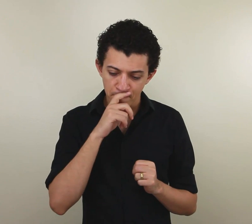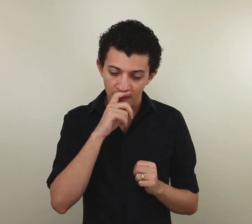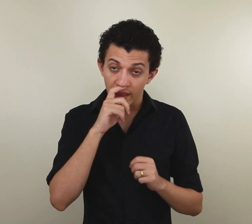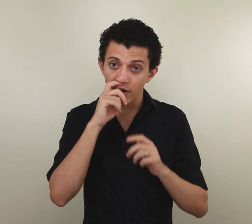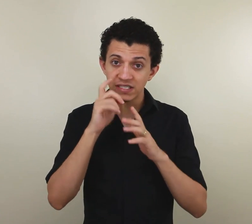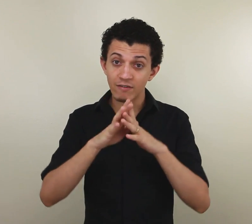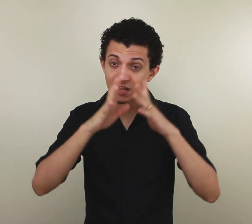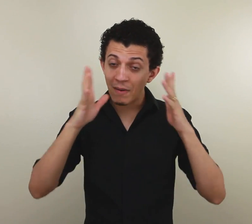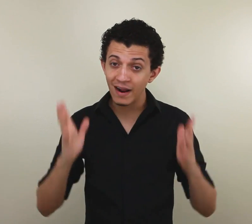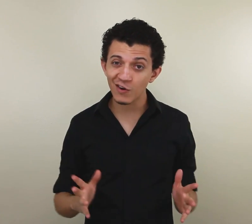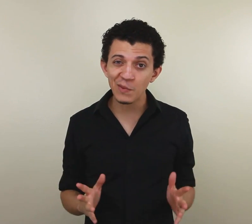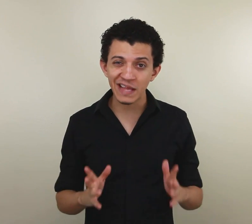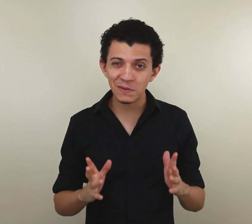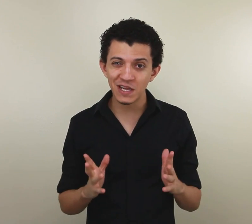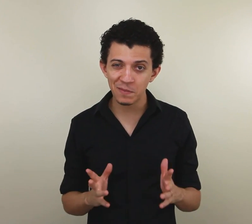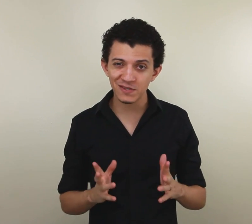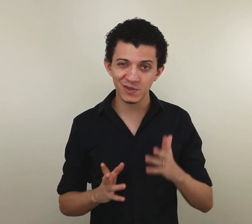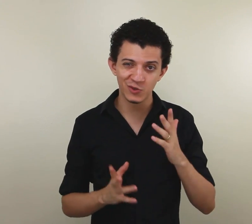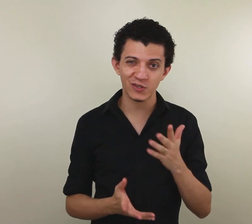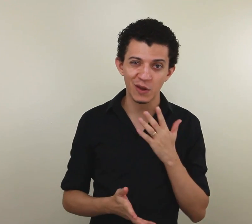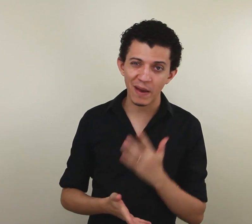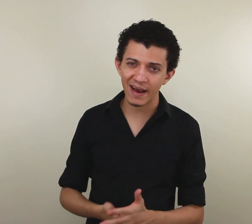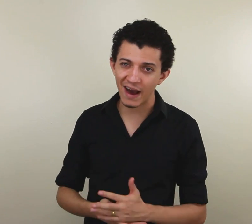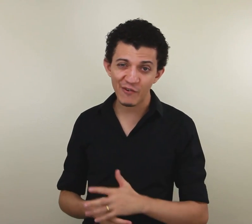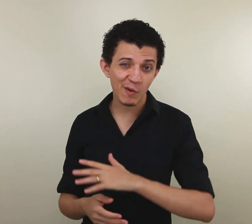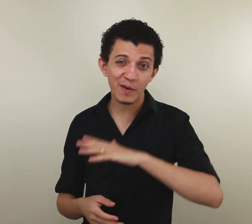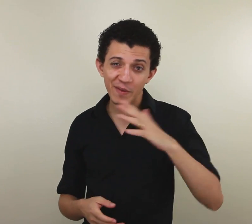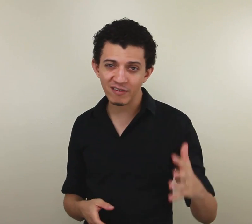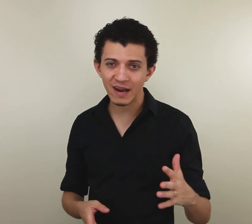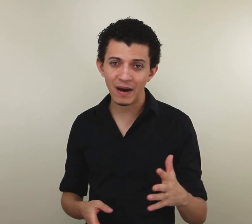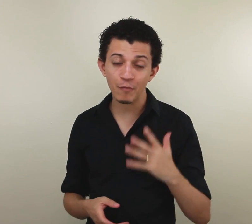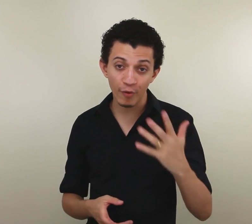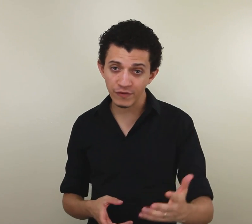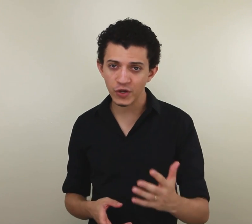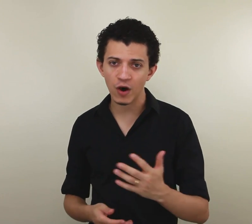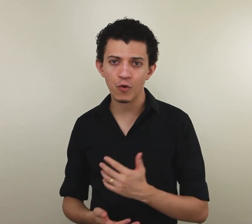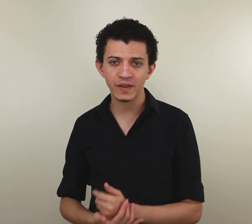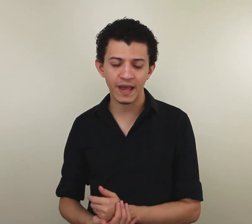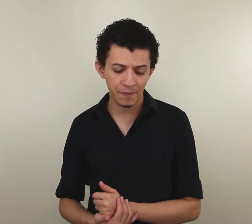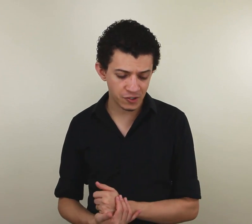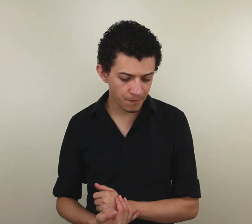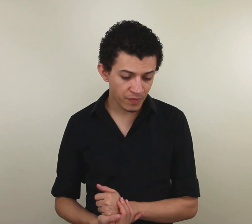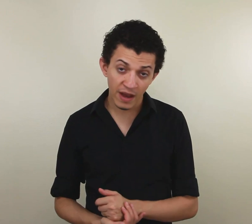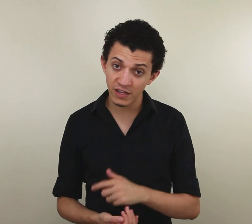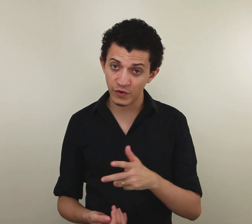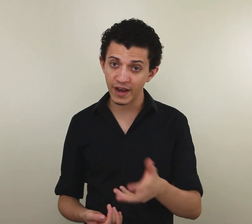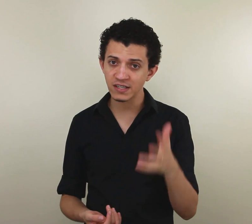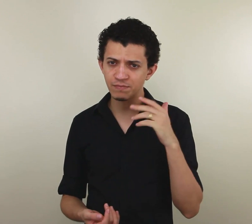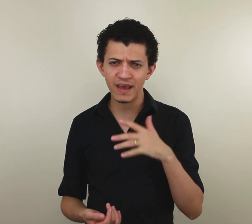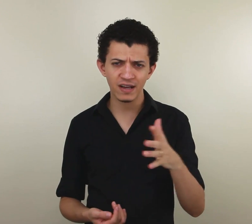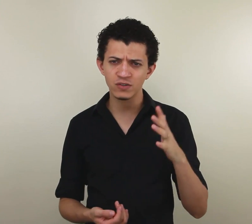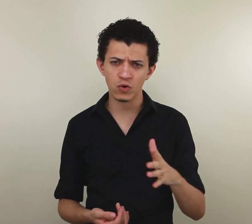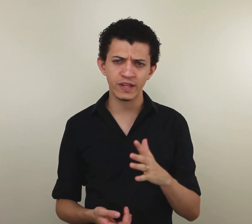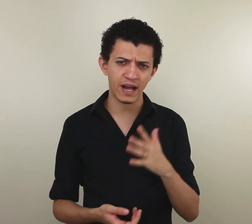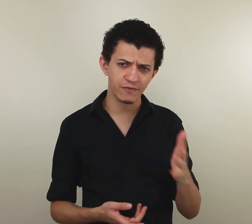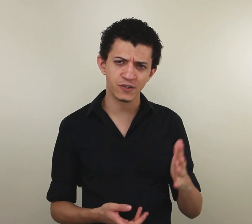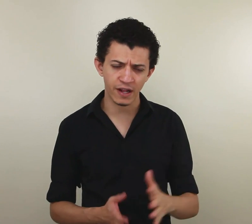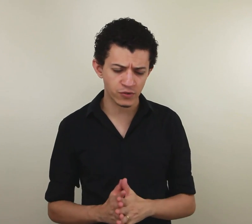Eu estava trabalhando como intérprete de Libras em uma instituição em BH. Foi o primeiro trabalho profissional como intérprete. Isso foi bem antes de eu coordenar funcionários